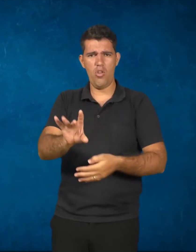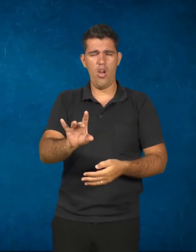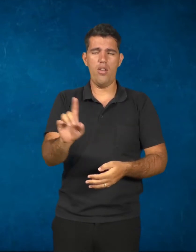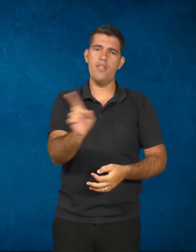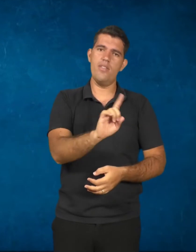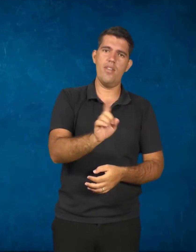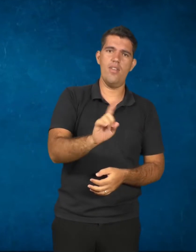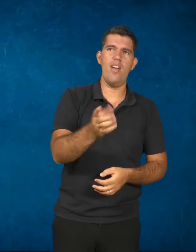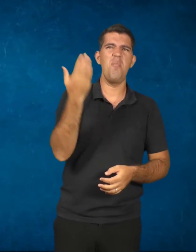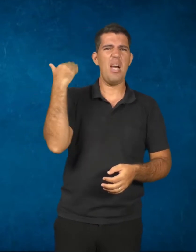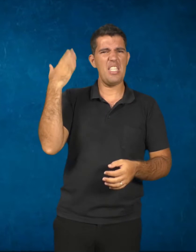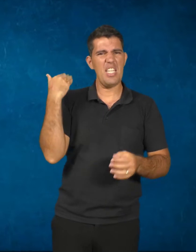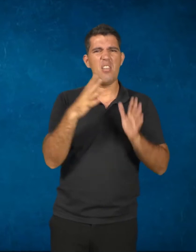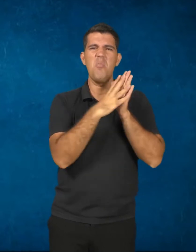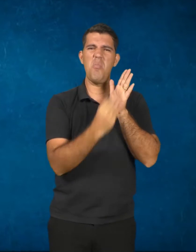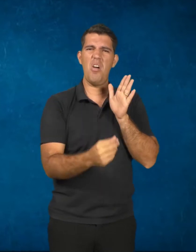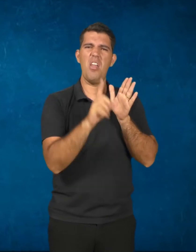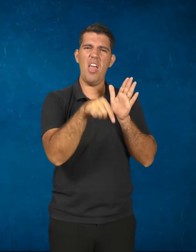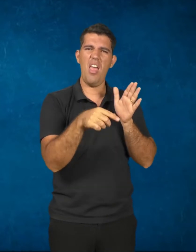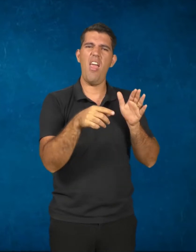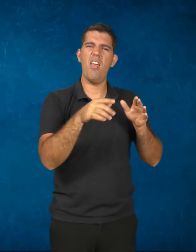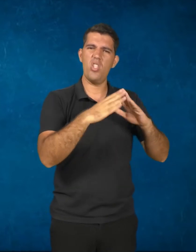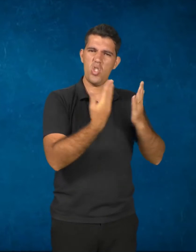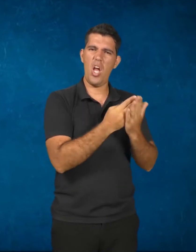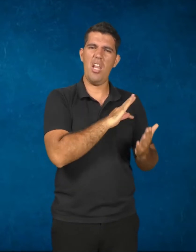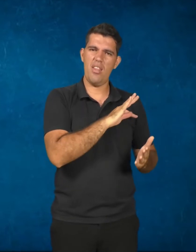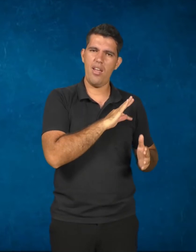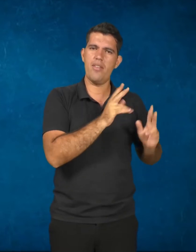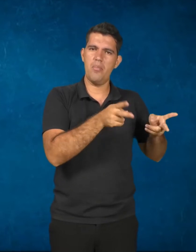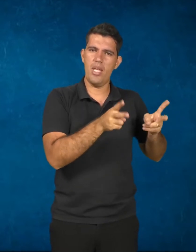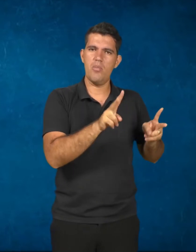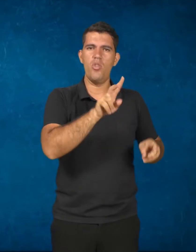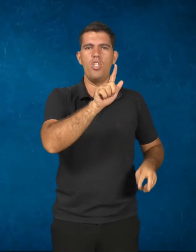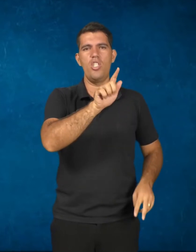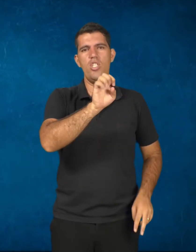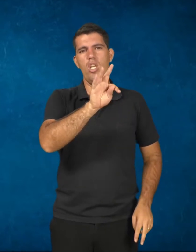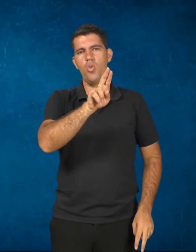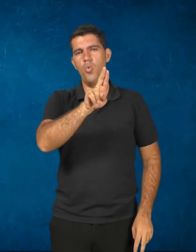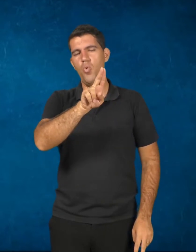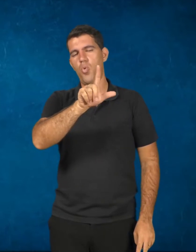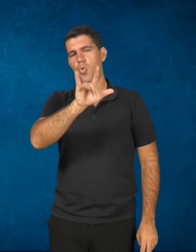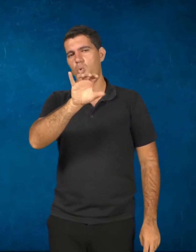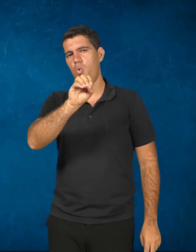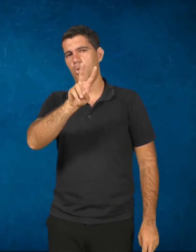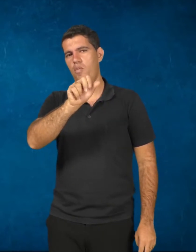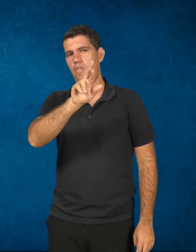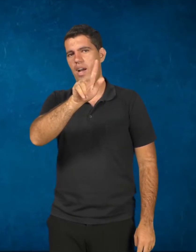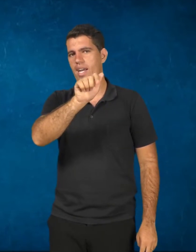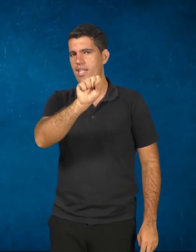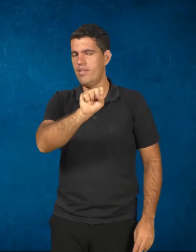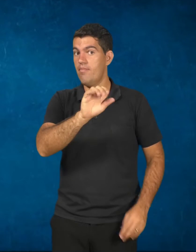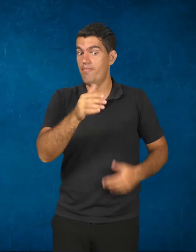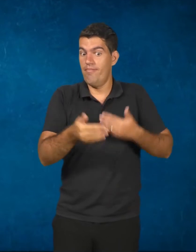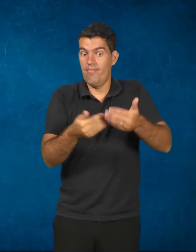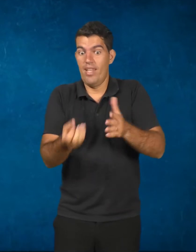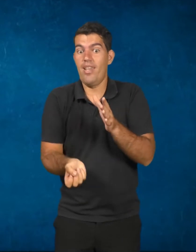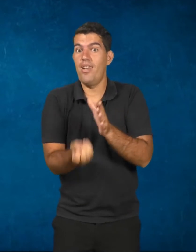os moldes das escolas técnicas que vigoravam naquela mesma época de Vargas. Nesse passo surgiu a LDB, que prevê uma